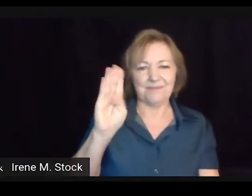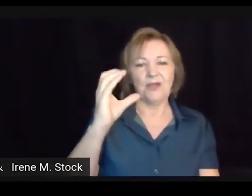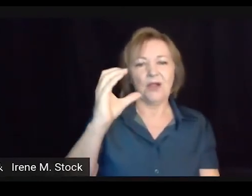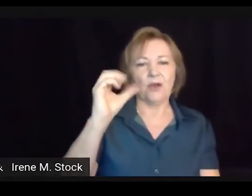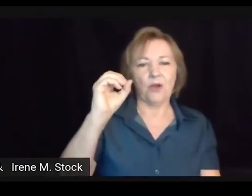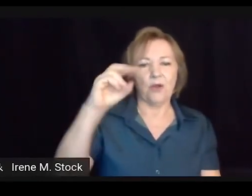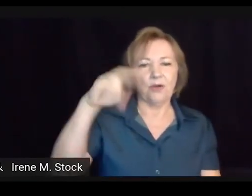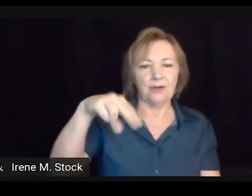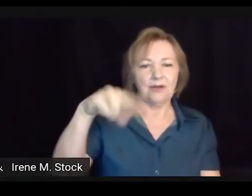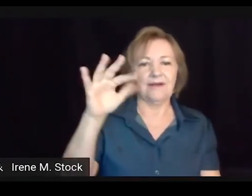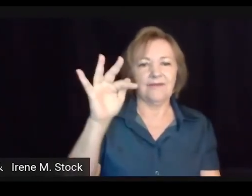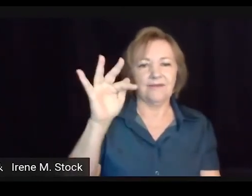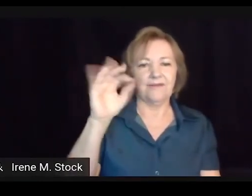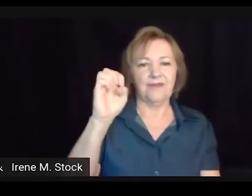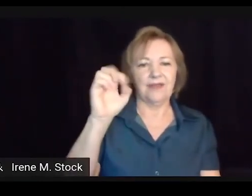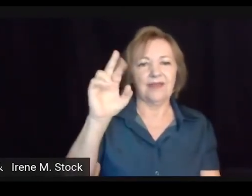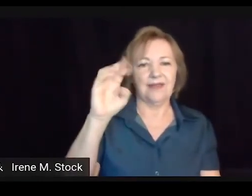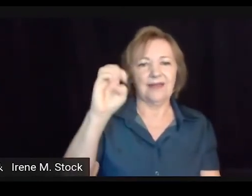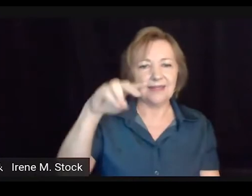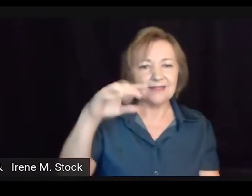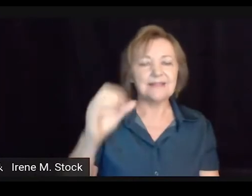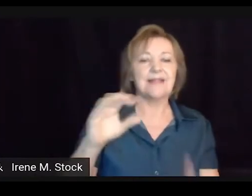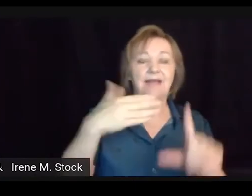E daí, teremos também a nossa web conferência.